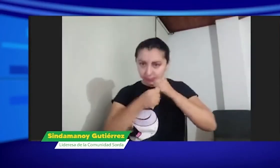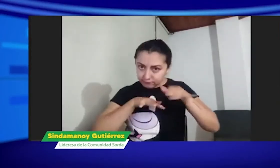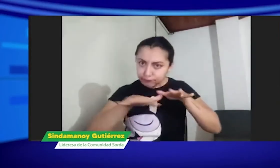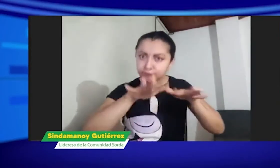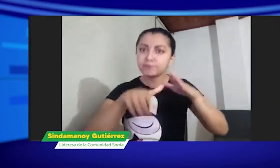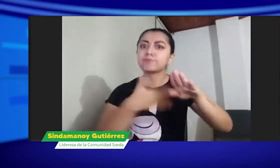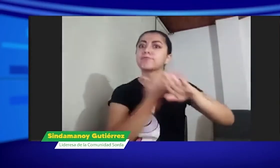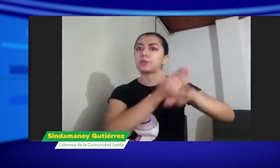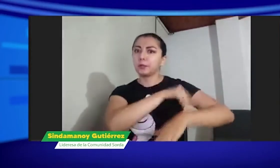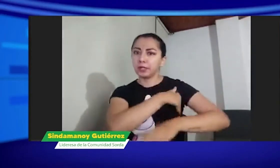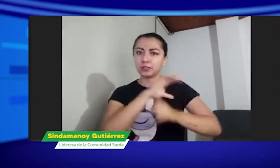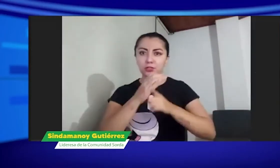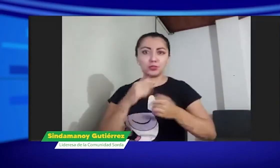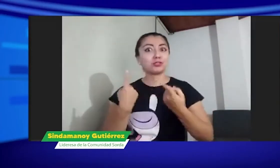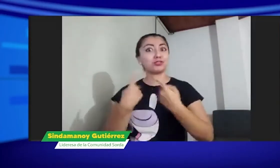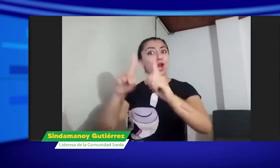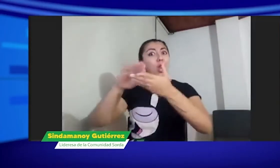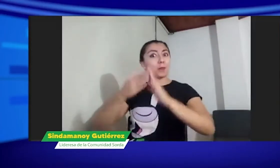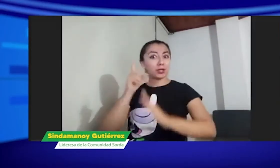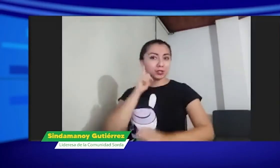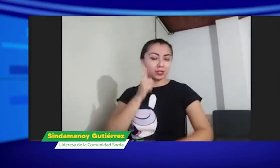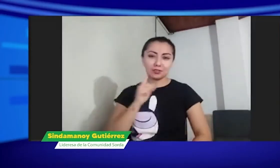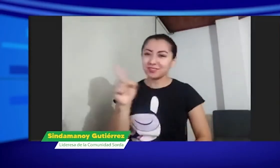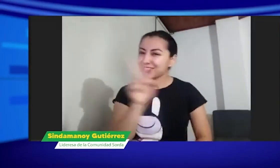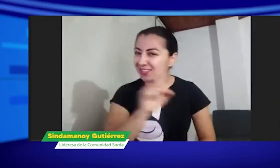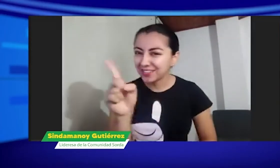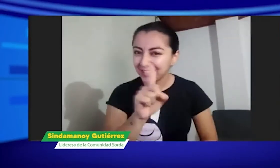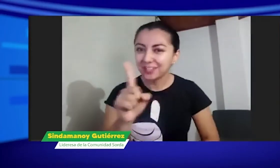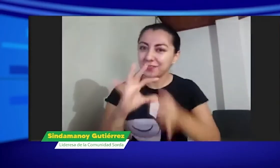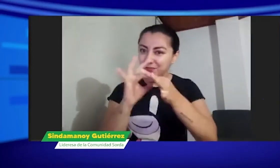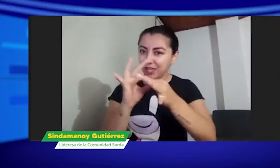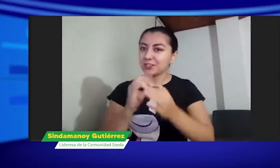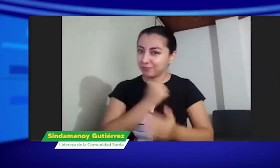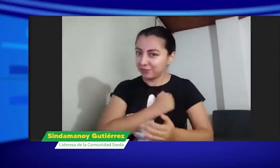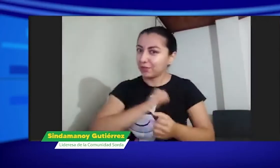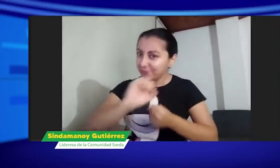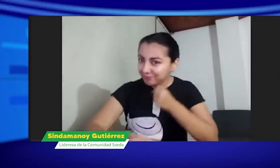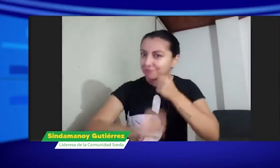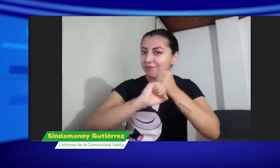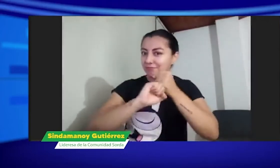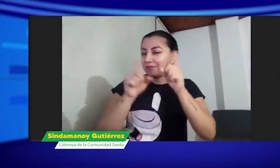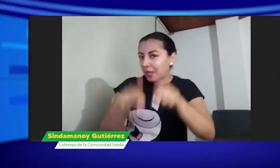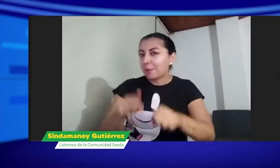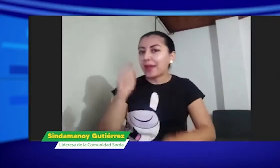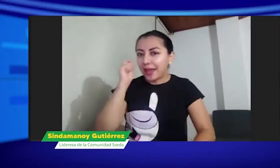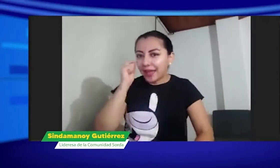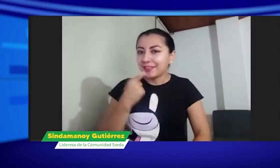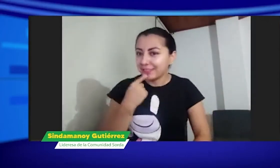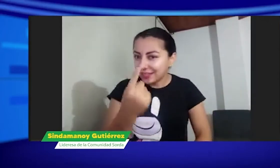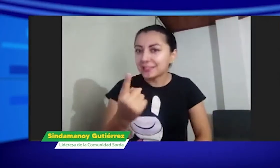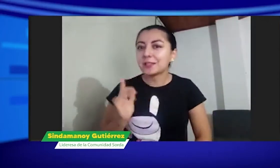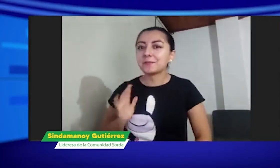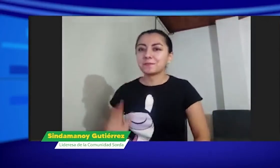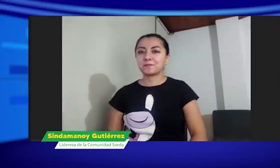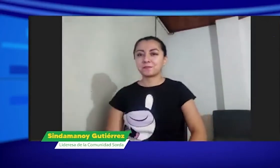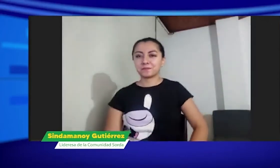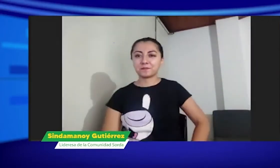INSOR que sea un apoyo y un movimiento de todos hacia el Ministerio de Cultura no sólo de una persona sorda penascol también debiera